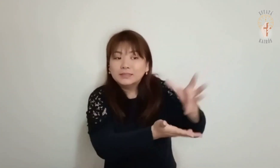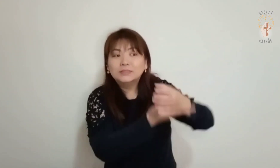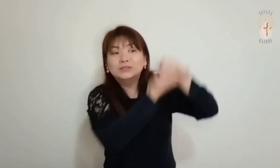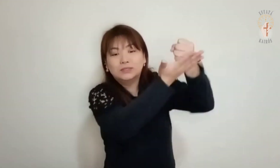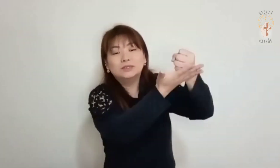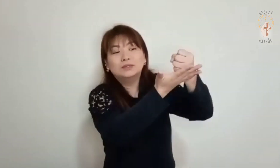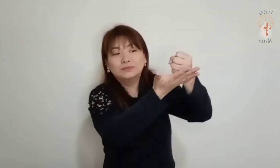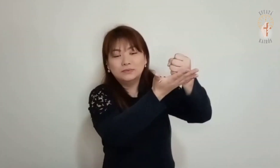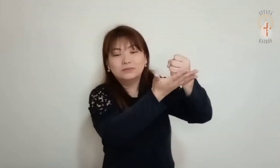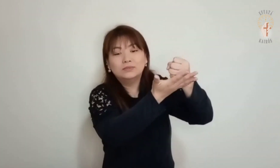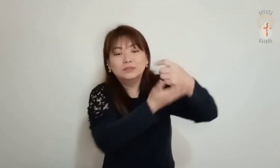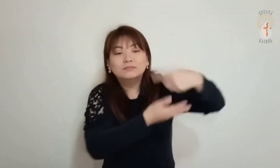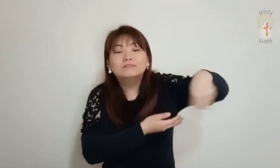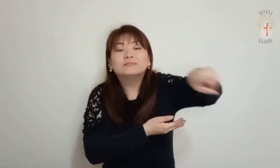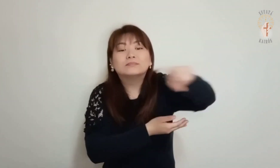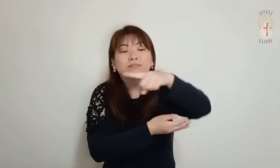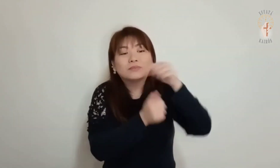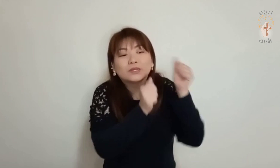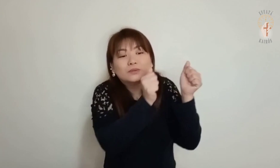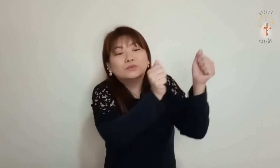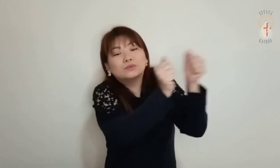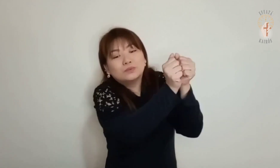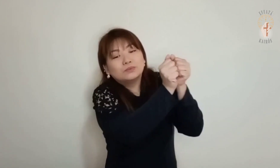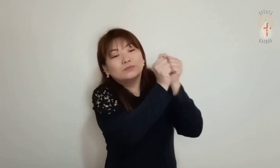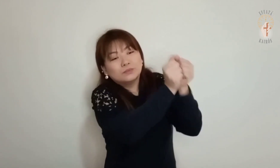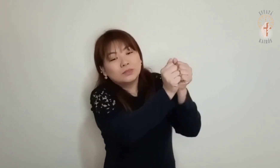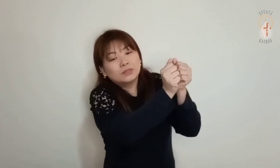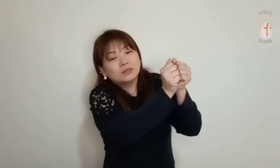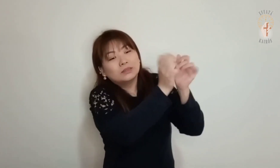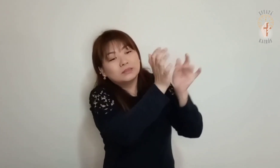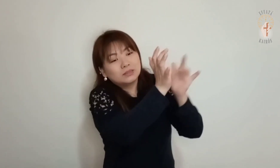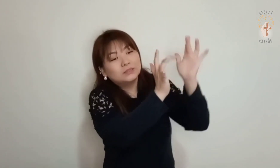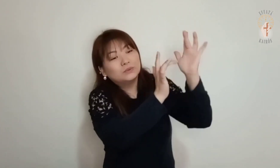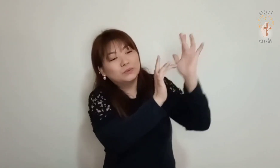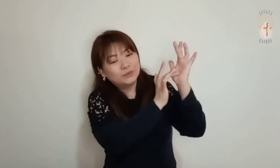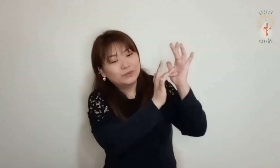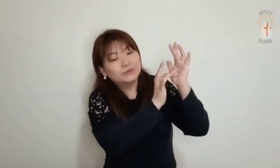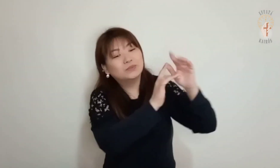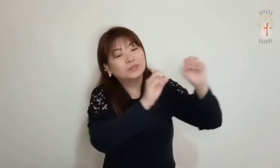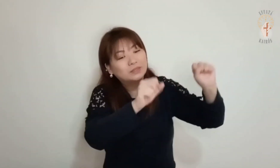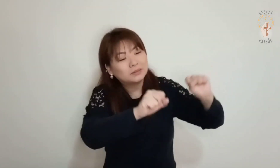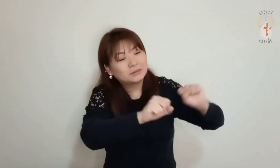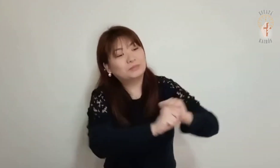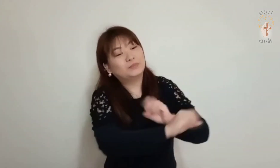Que está em Cristo Jesus com a glória eterna